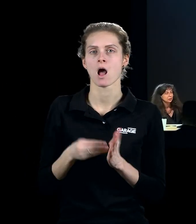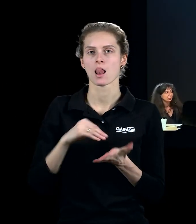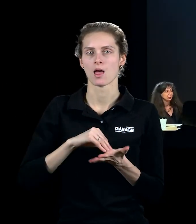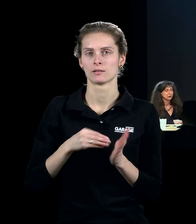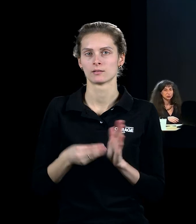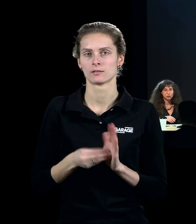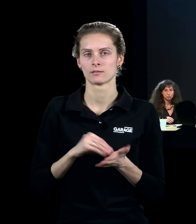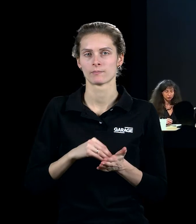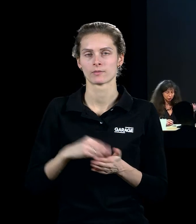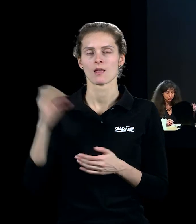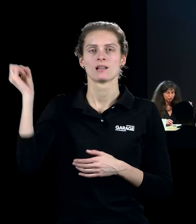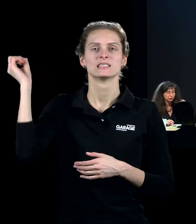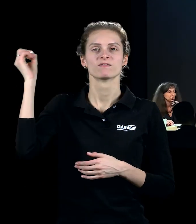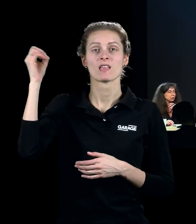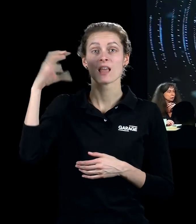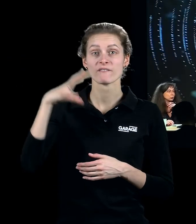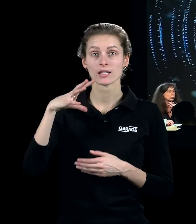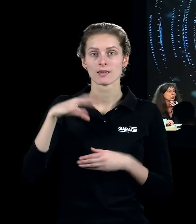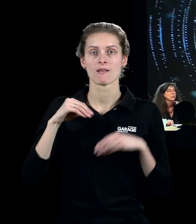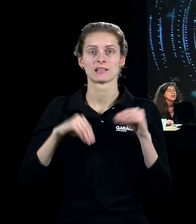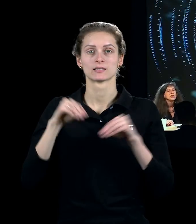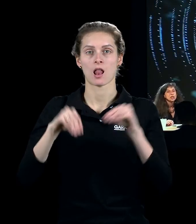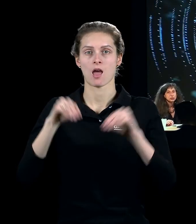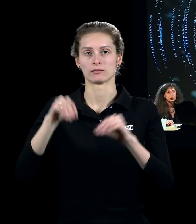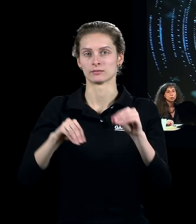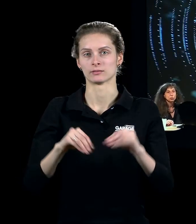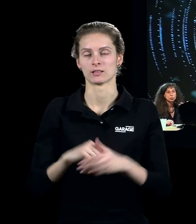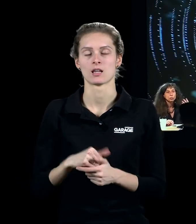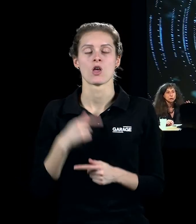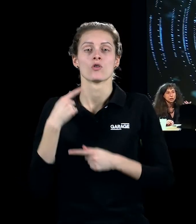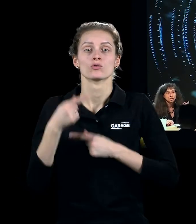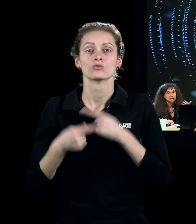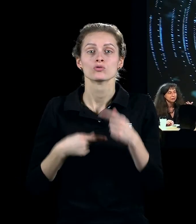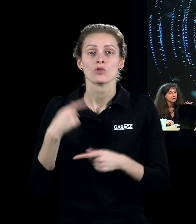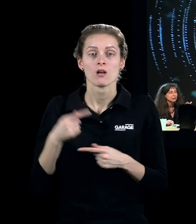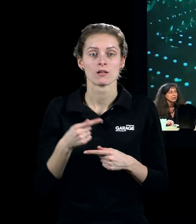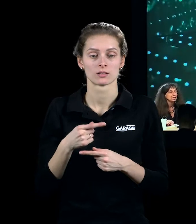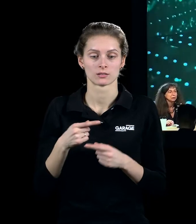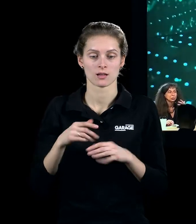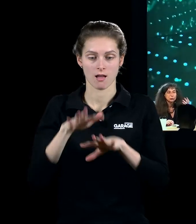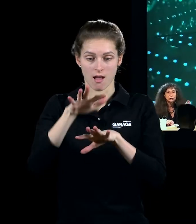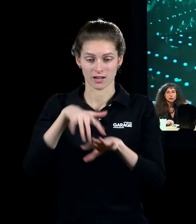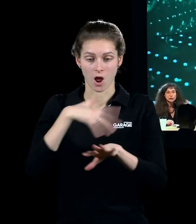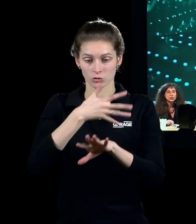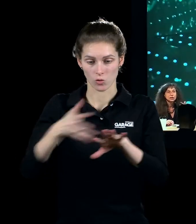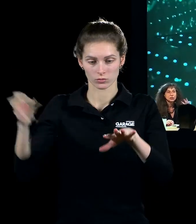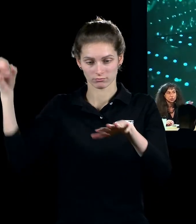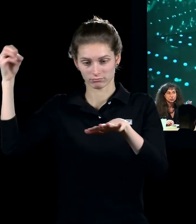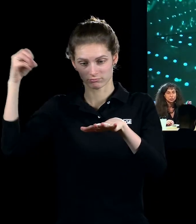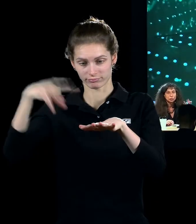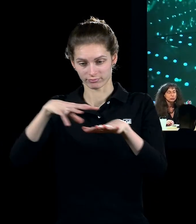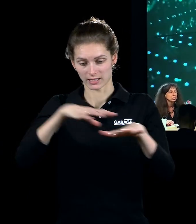инсталляции, то есть это те же самые решетки, те же самые структуры, через которые пропускается свет, это все движется, это